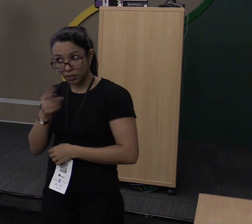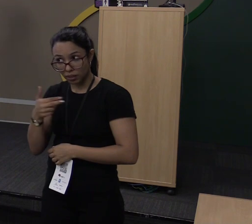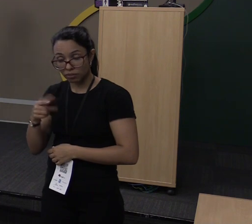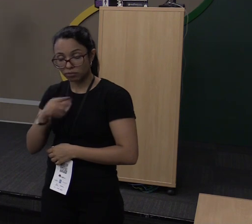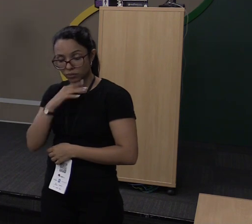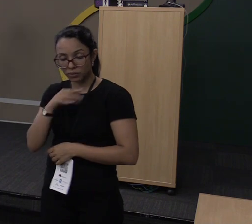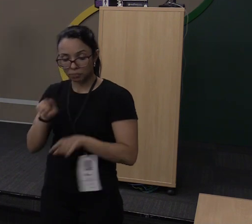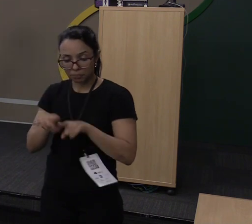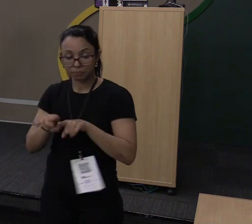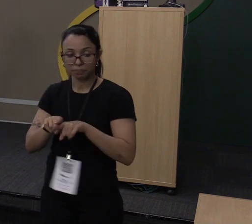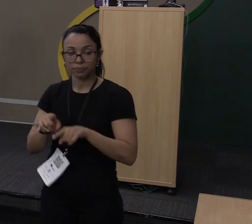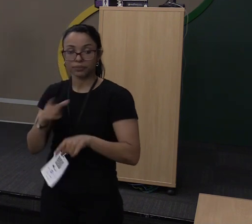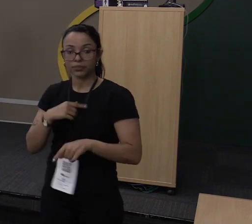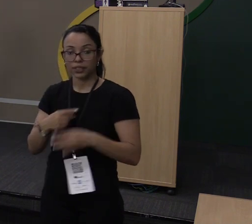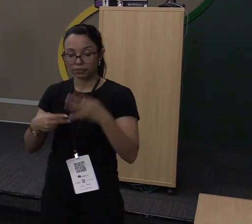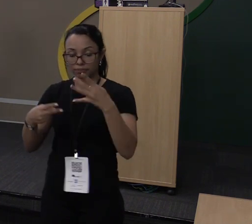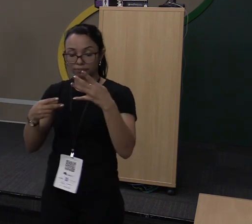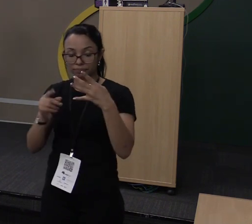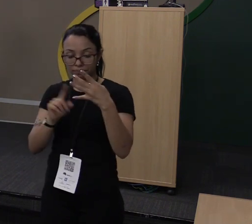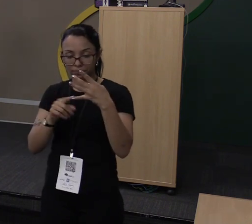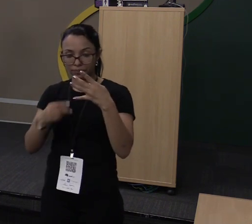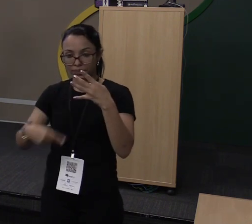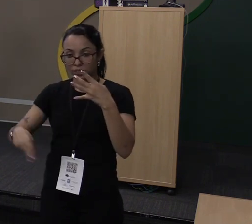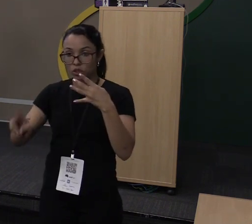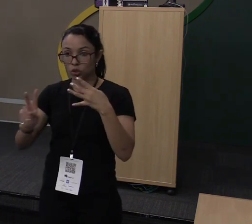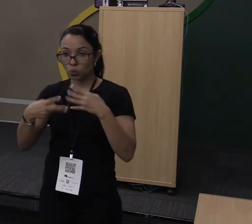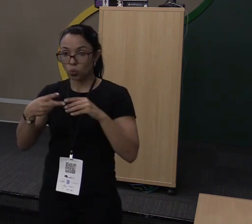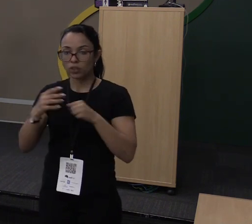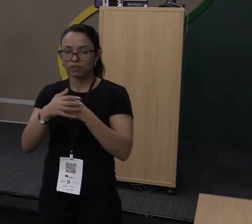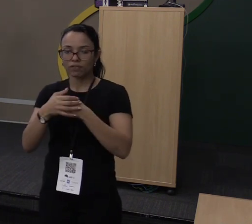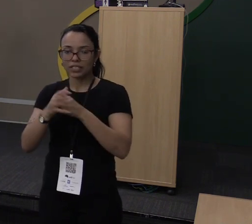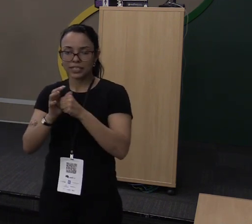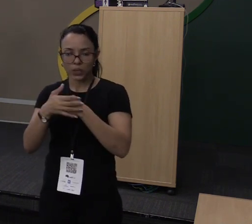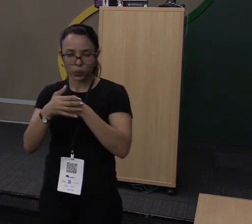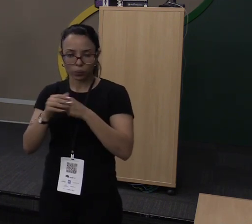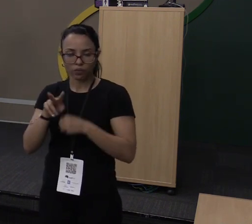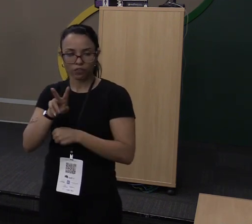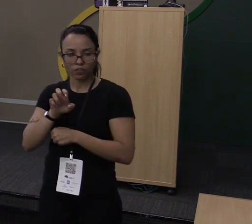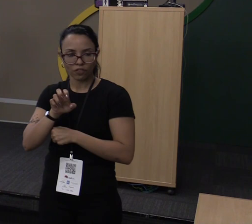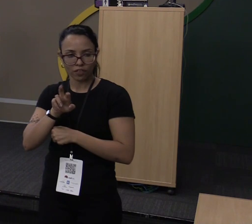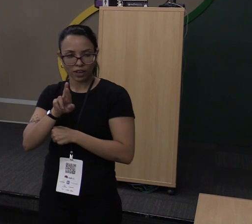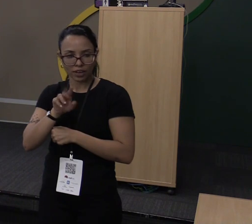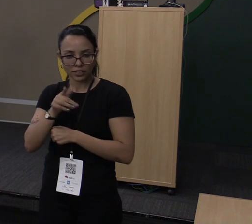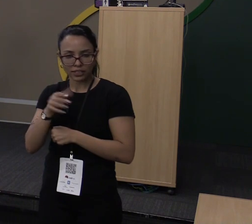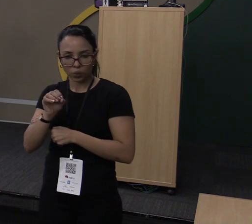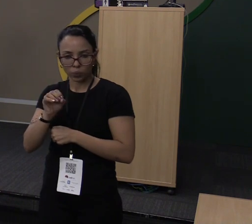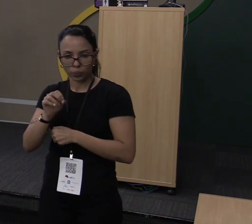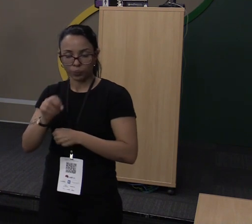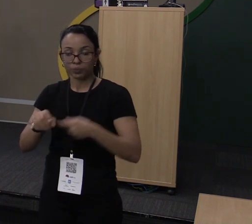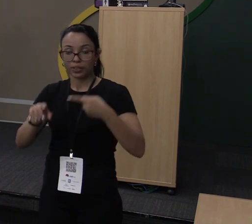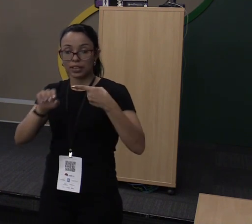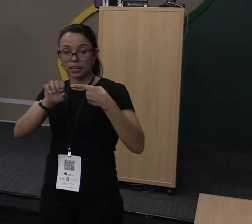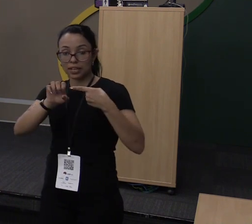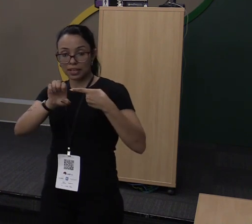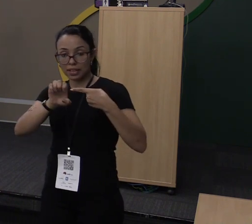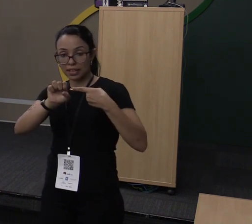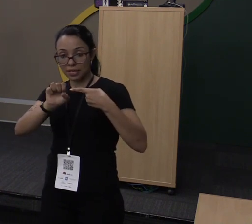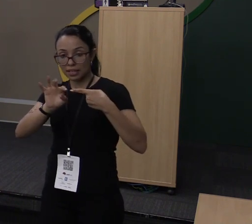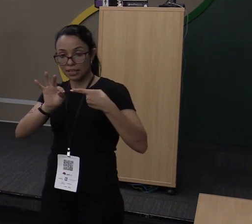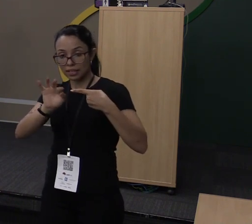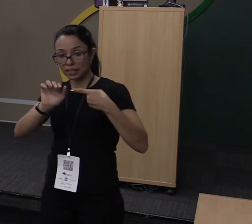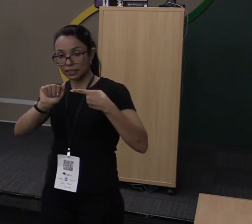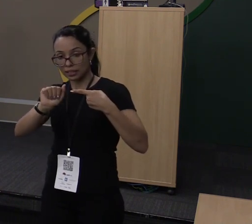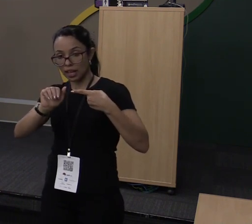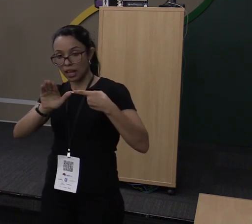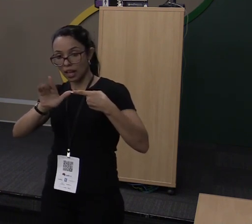que assim, existem duas versões de Rust. A que a gente chama de Stable e a Nightly. O Stable é lançado a cada ano.